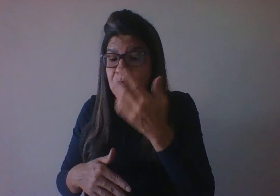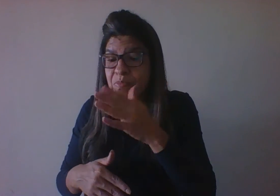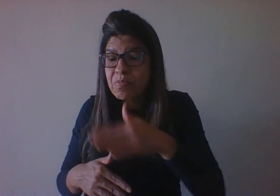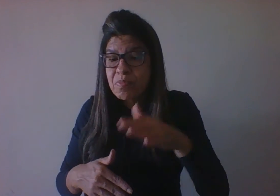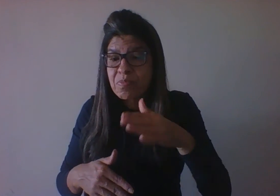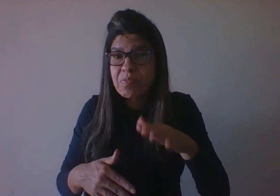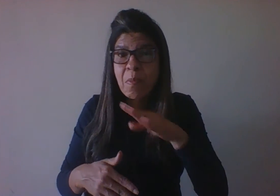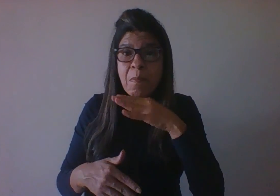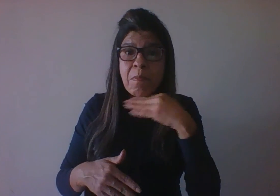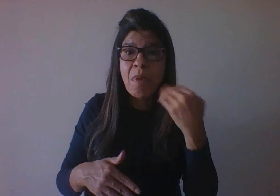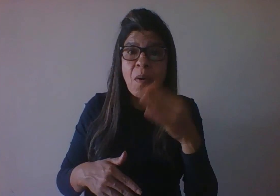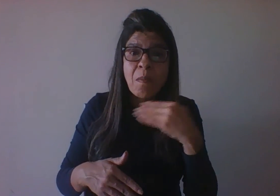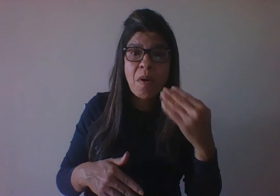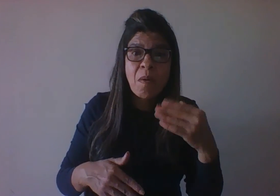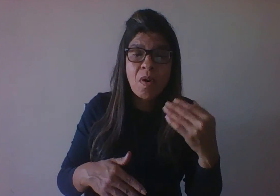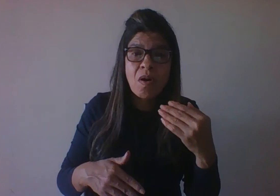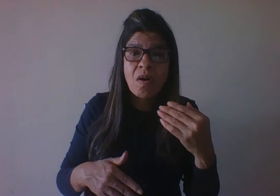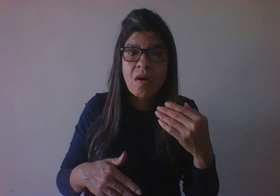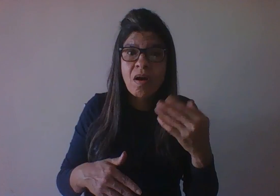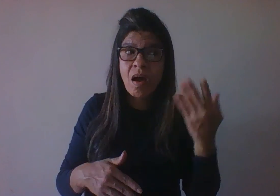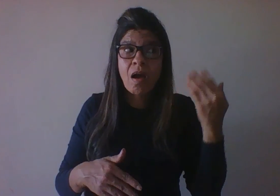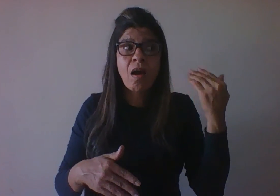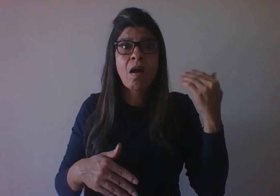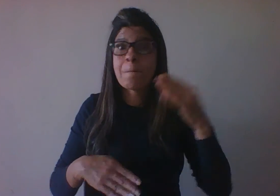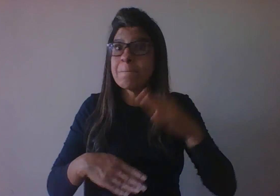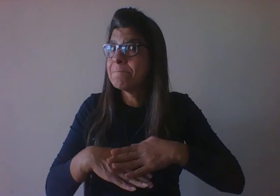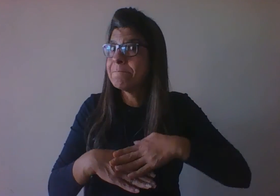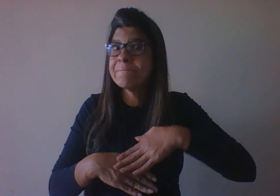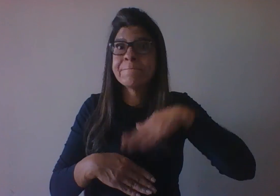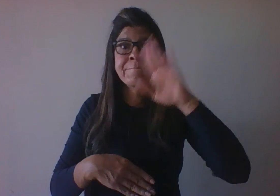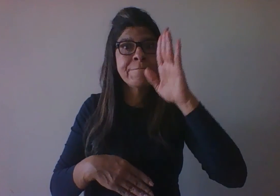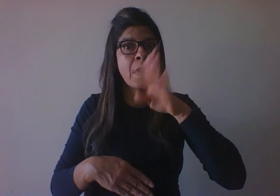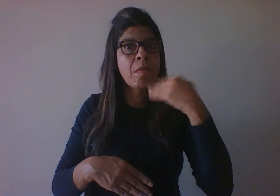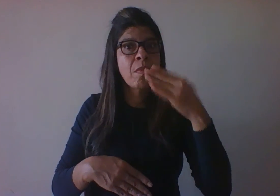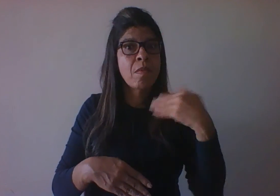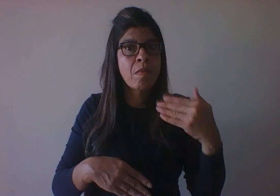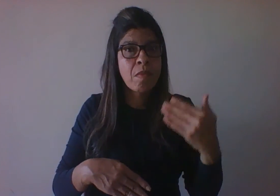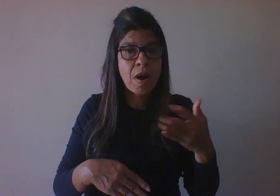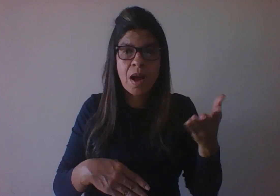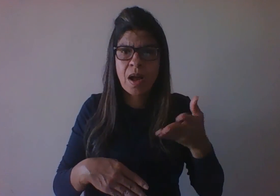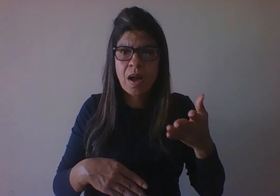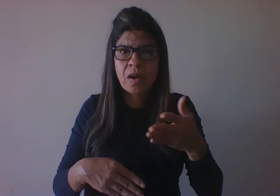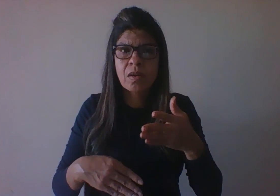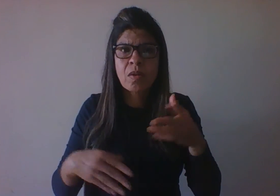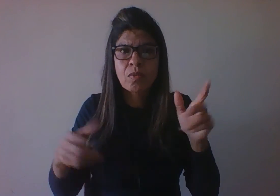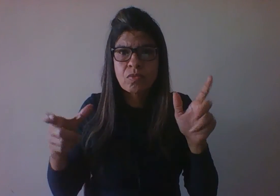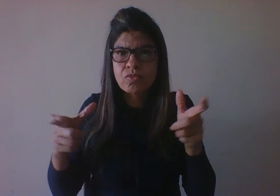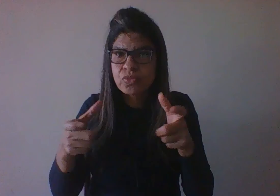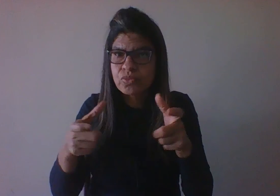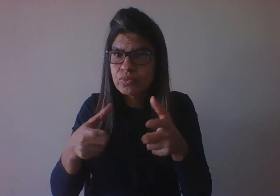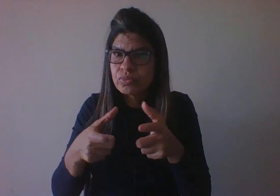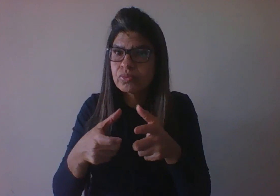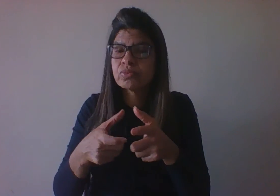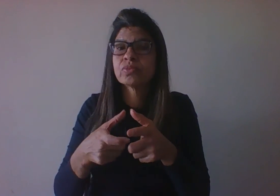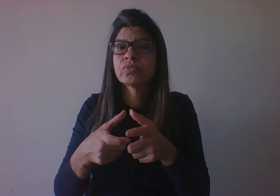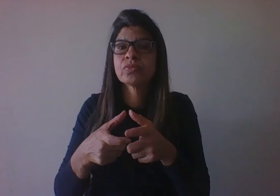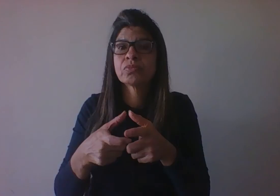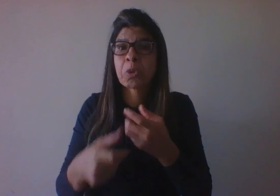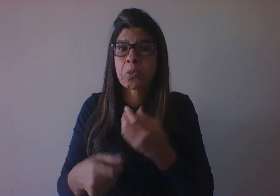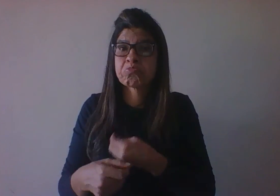do número de crianças que nascem mortas ou que morrem até completar o primeiro ano de vida. E por que